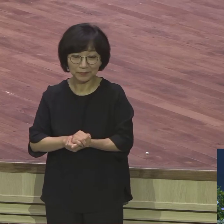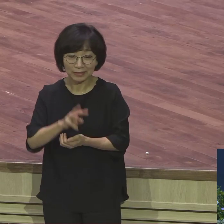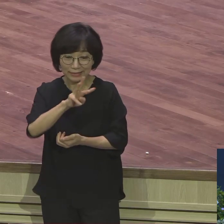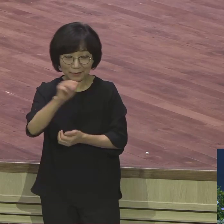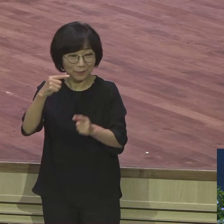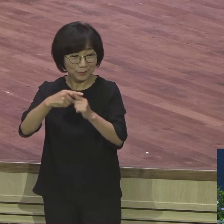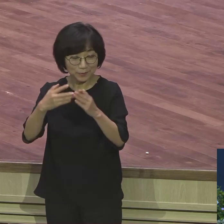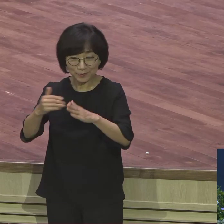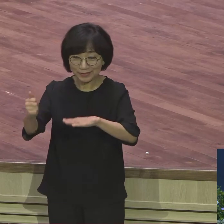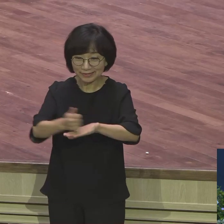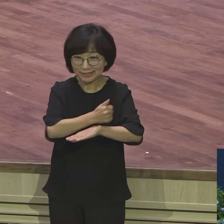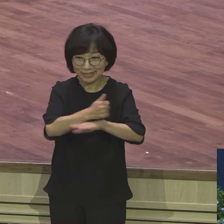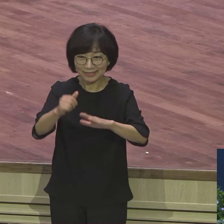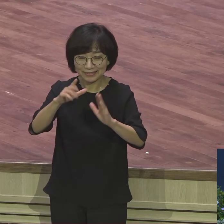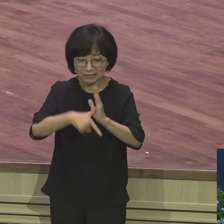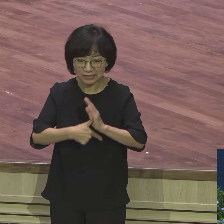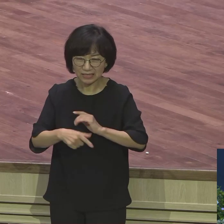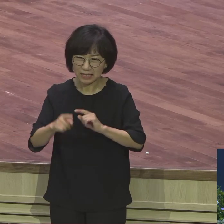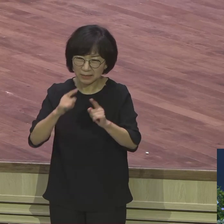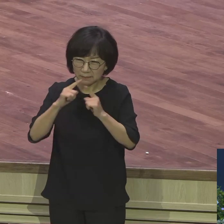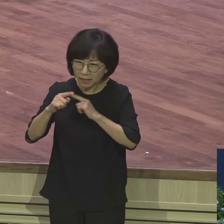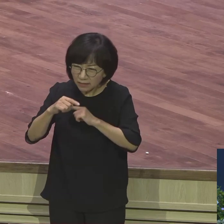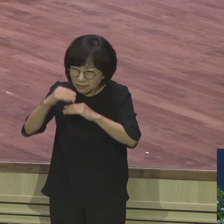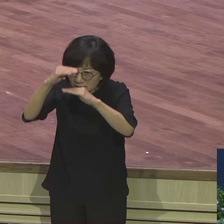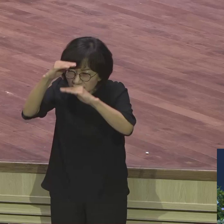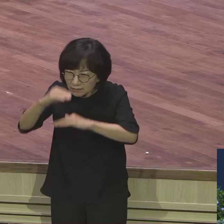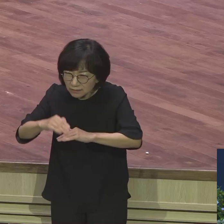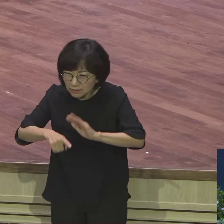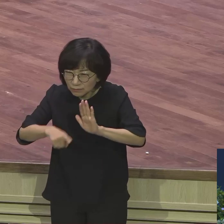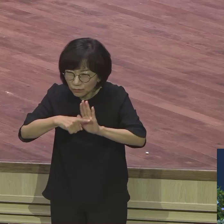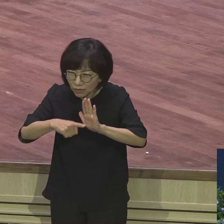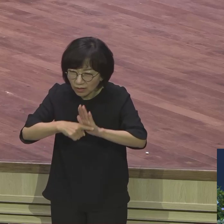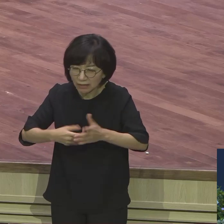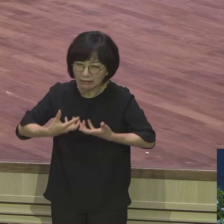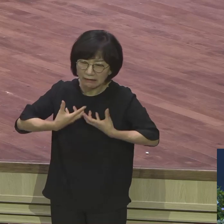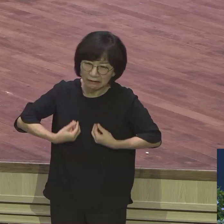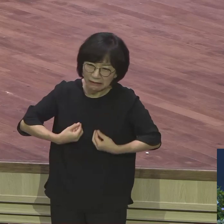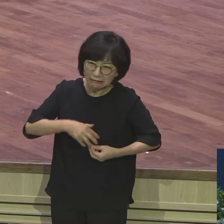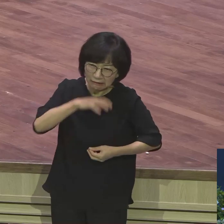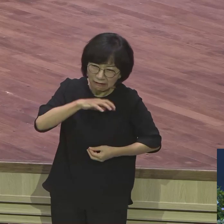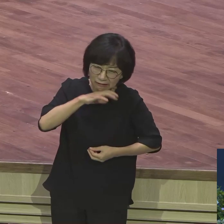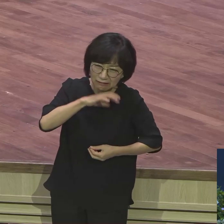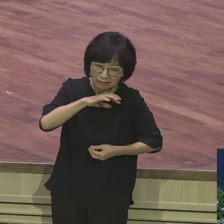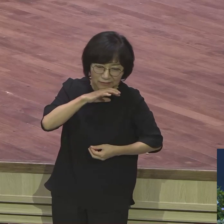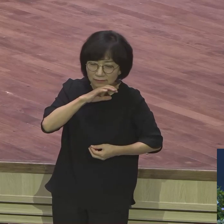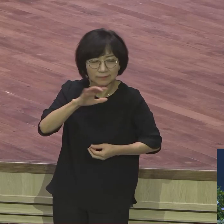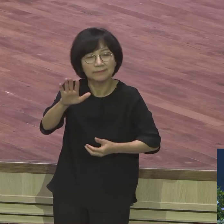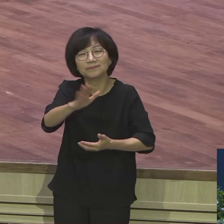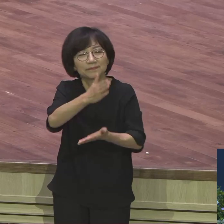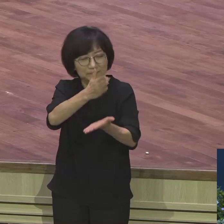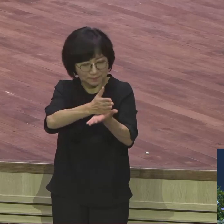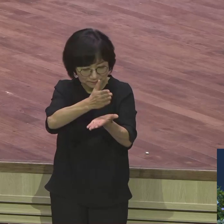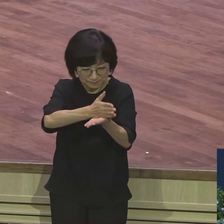여러분들이 부정적인 말하고 낙심적인 말하고 그냐말로 절망적인 말 절대 안 돼요